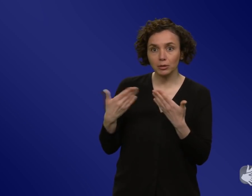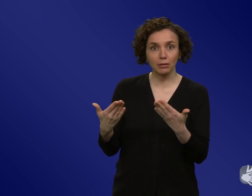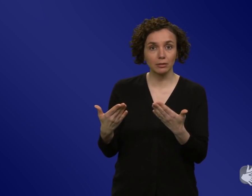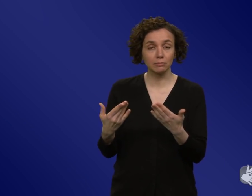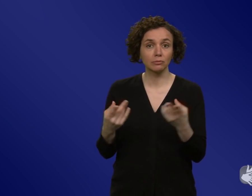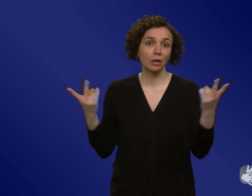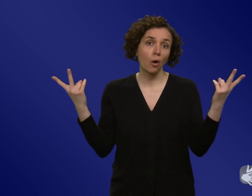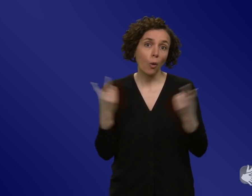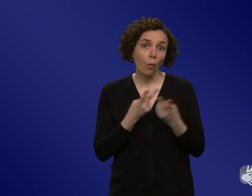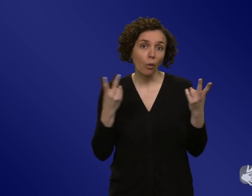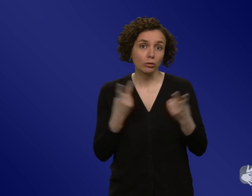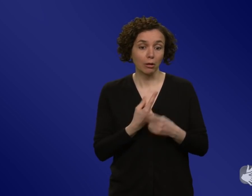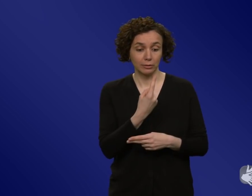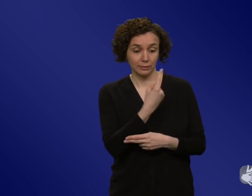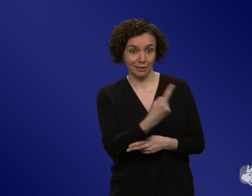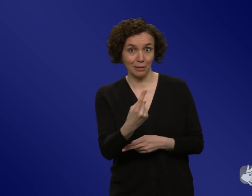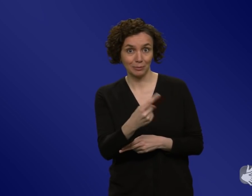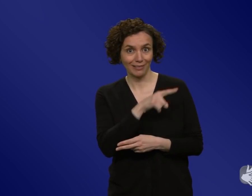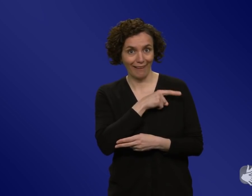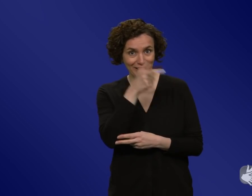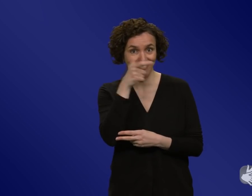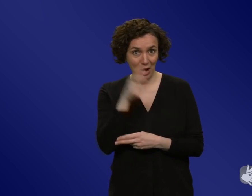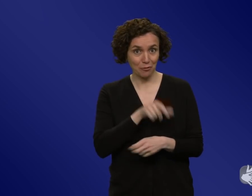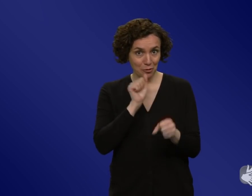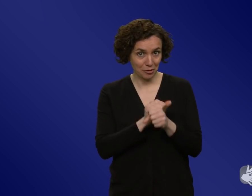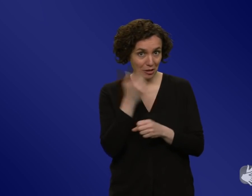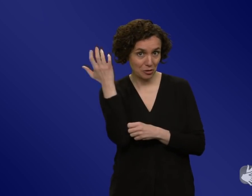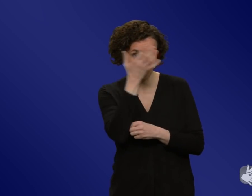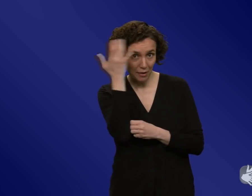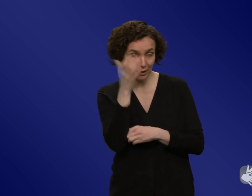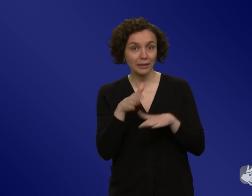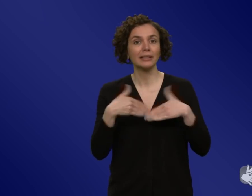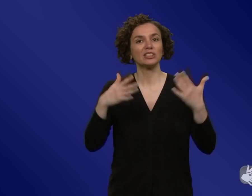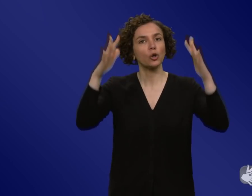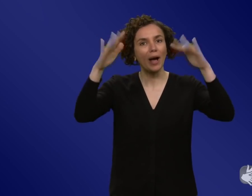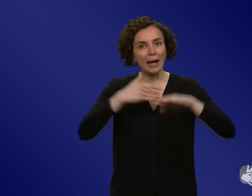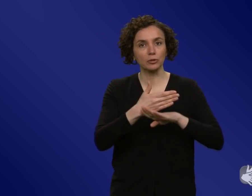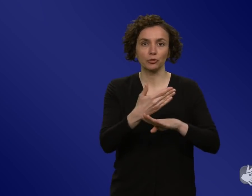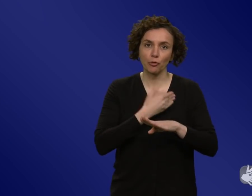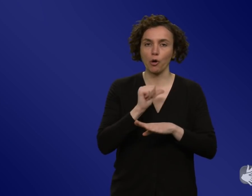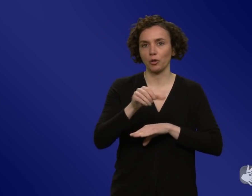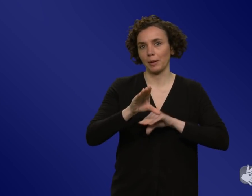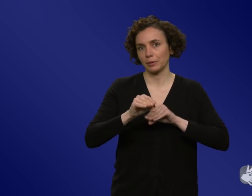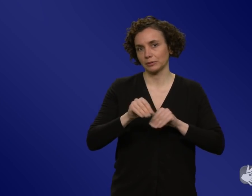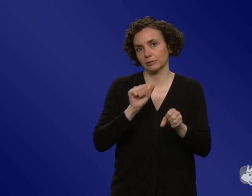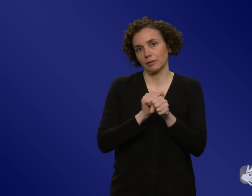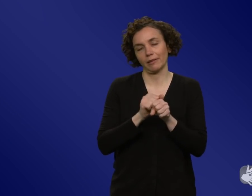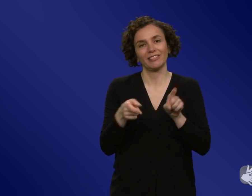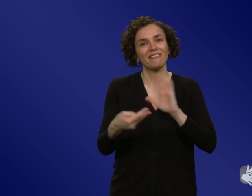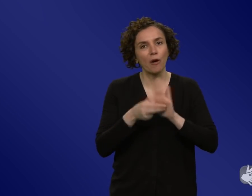eigenverantwortliches Handeln. Da können wir jetzt den Herbst, glaube ich, gut nutzen, um das noch mal gut zu definieren. Das habe ich ja eingangs schon mal gesagt, dass wir da gar nicht richtig